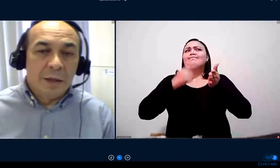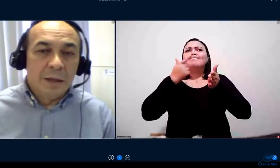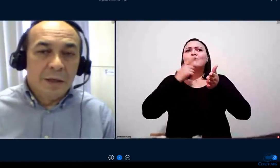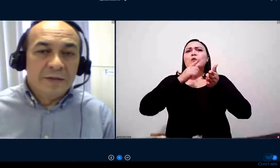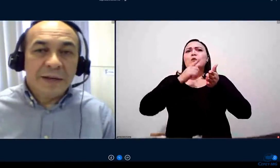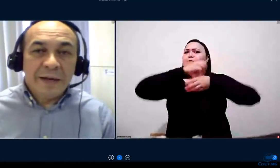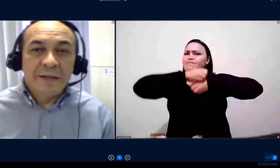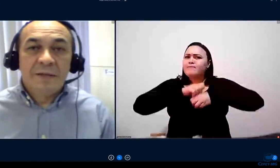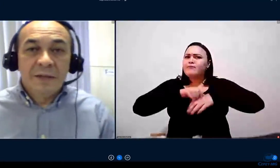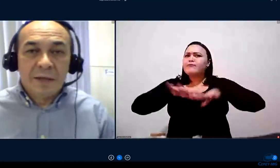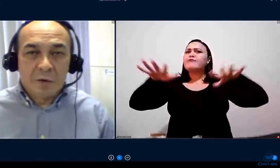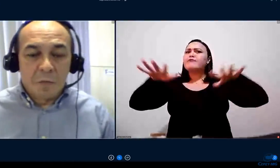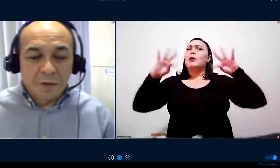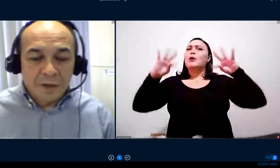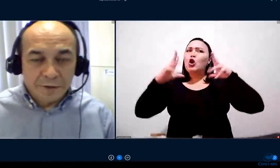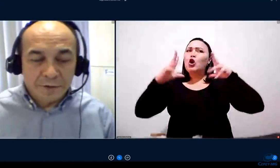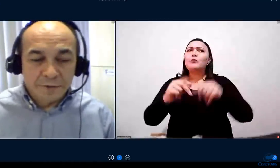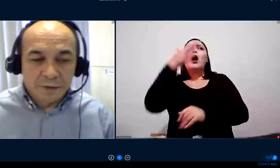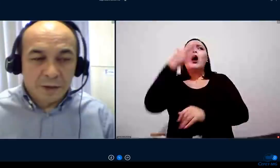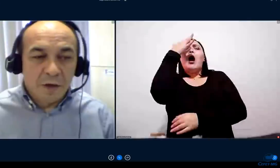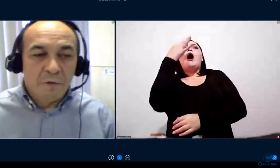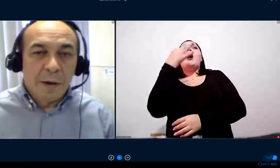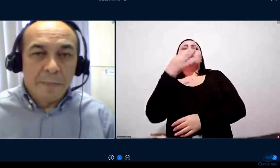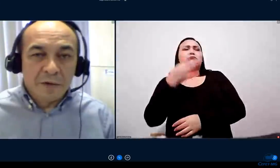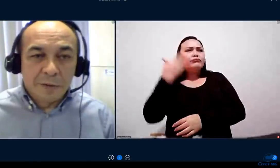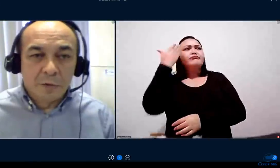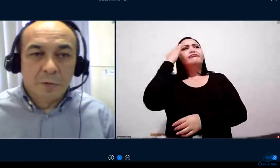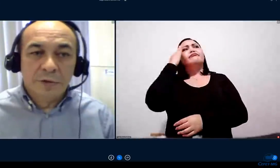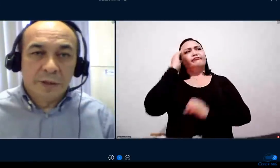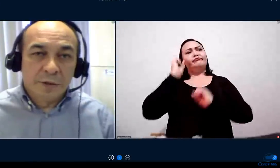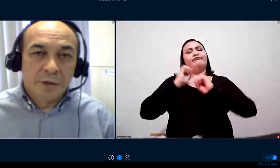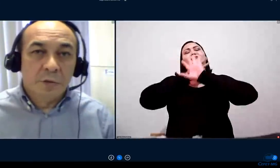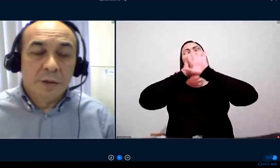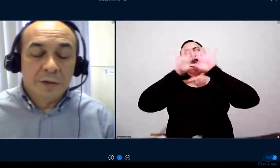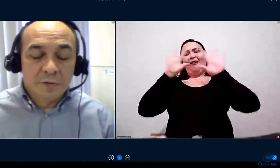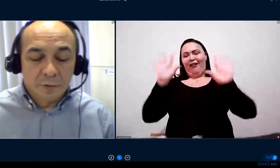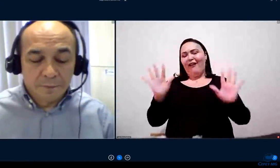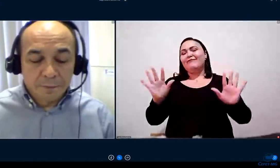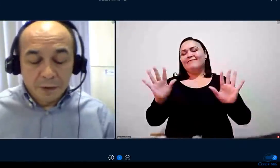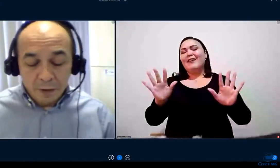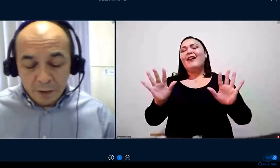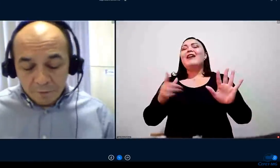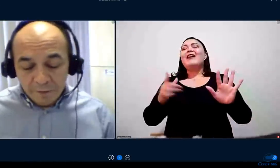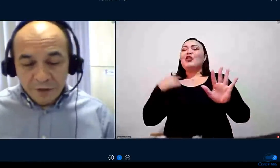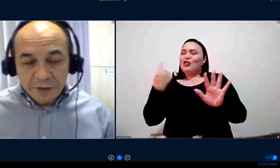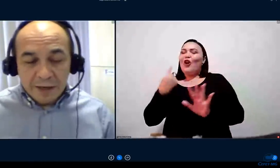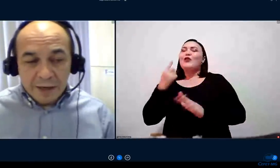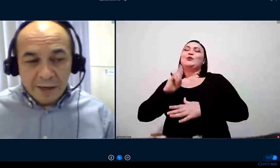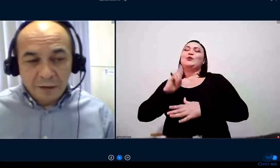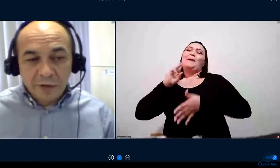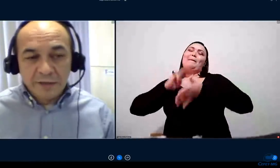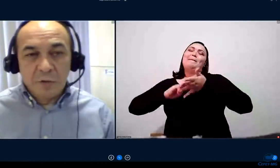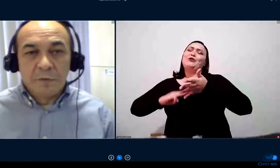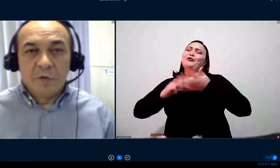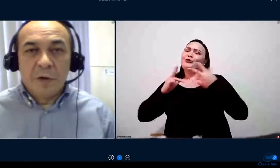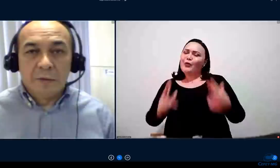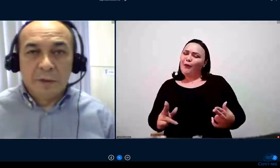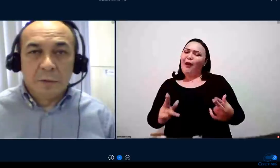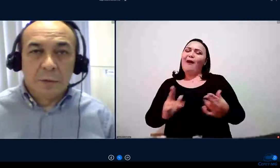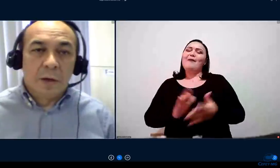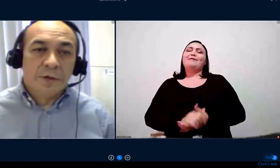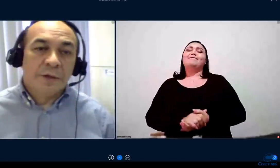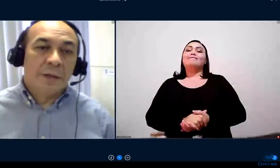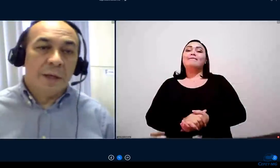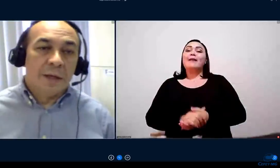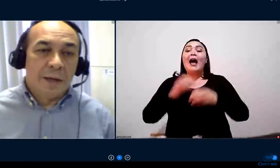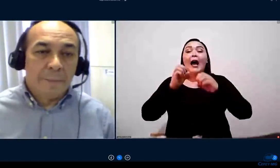e esclarecida à comunidade. E aí foi a mesma metodologia que a gente utilizou. Veja, a educação profissional e